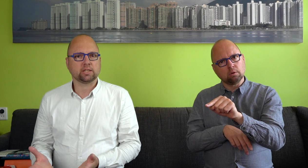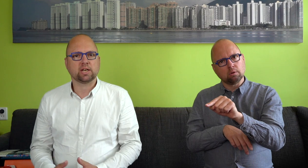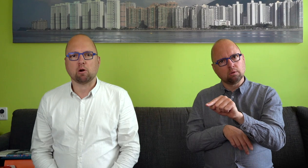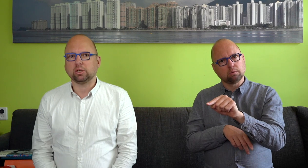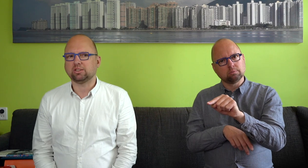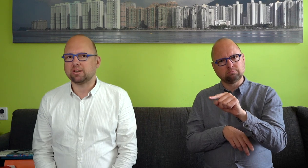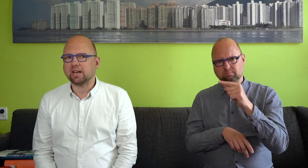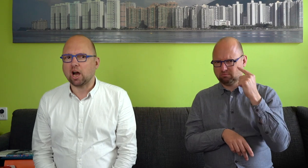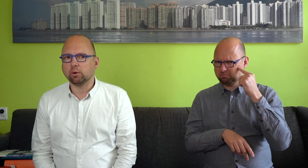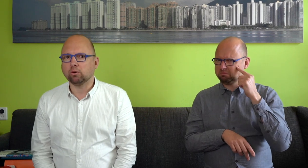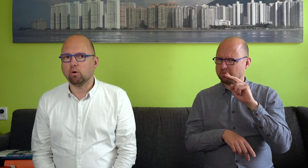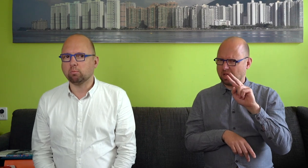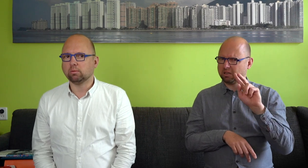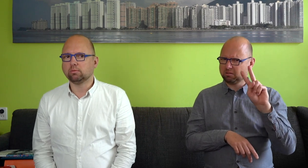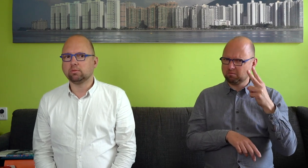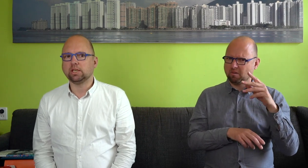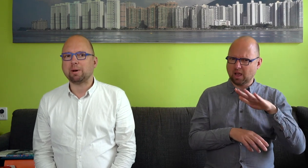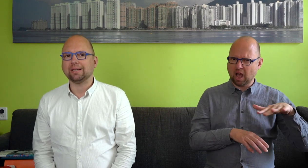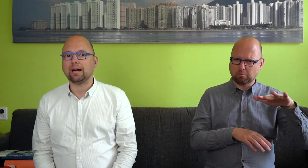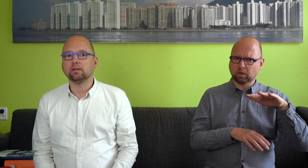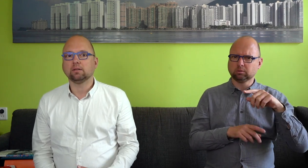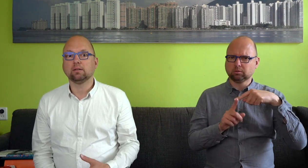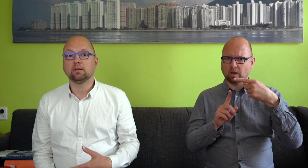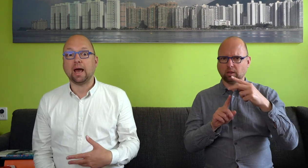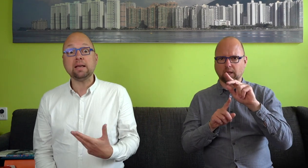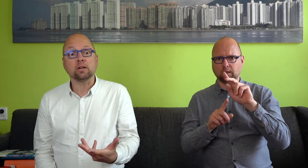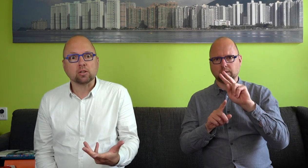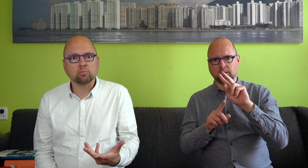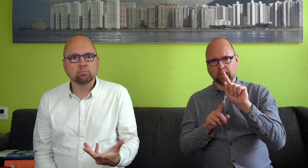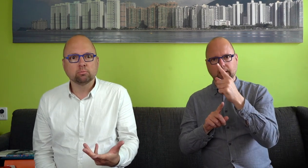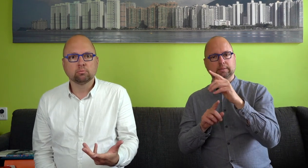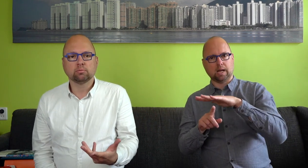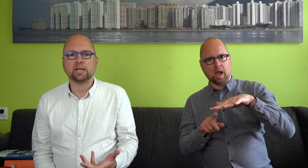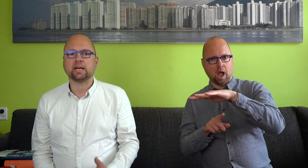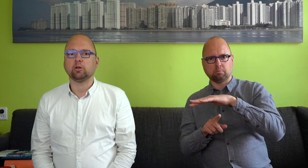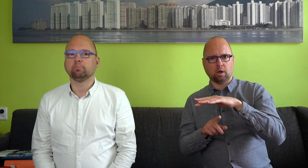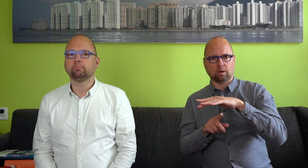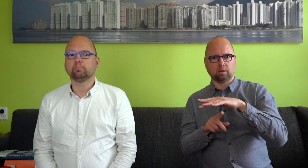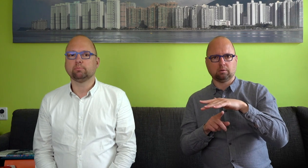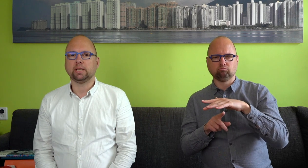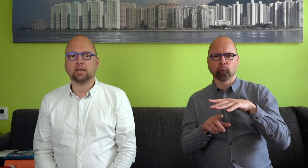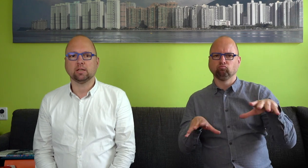Eerste Kamer zal tegenhouden om die gebarentaal eindelijk te erkennen in Nederland.